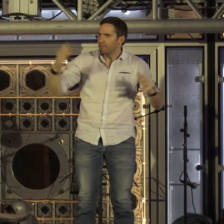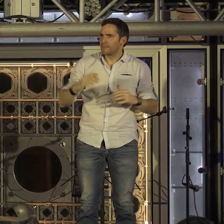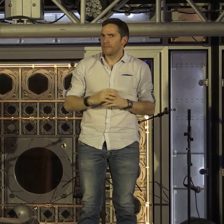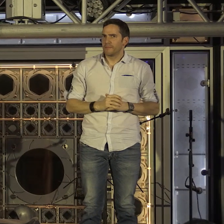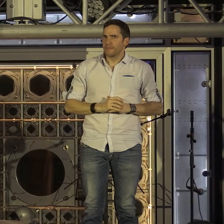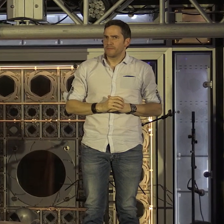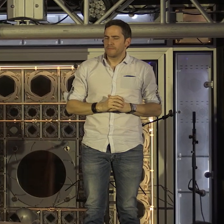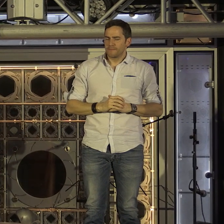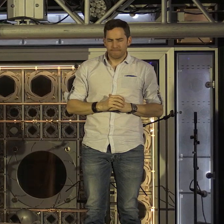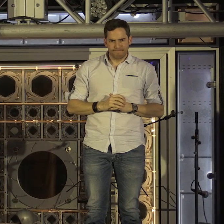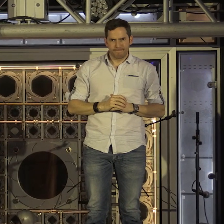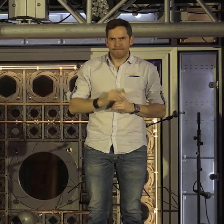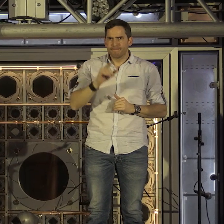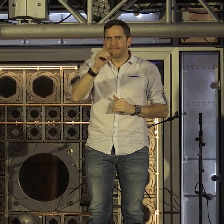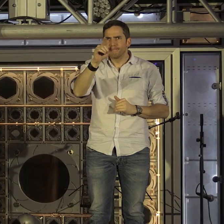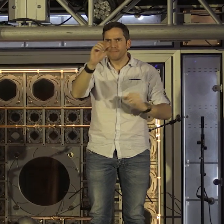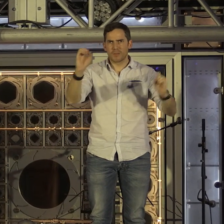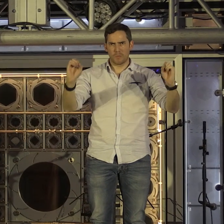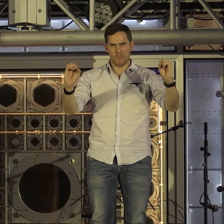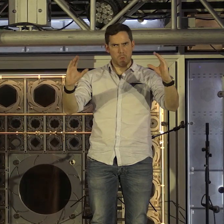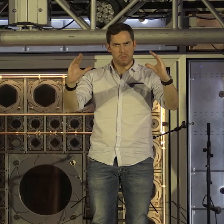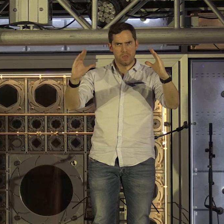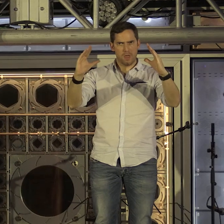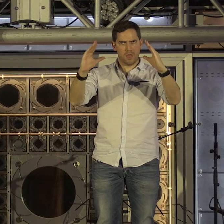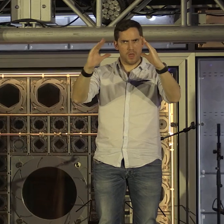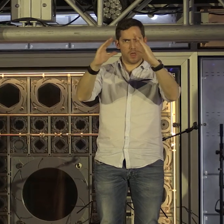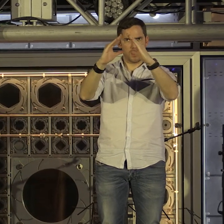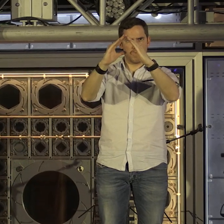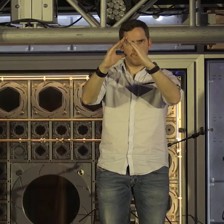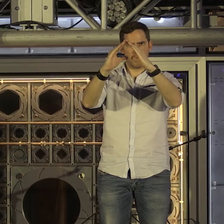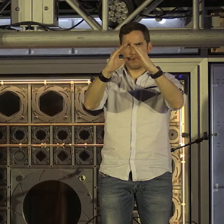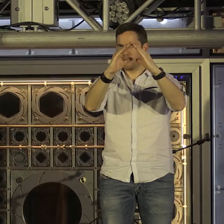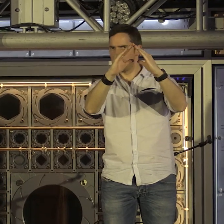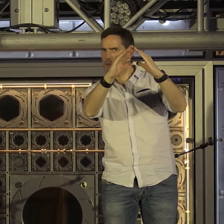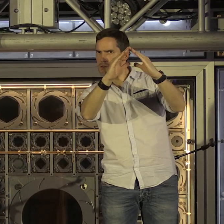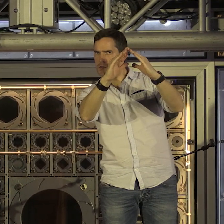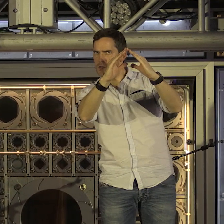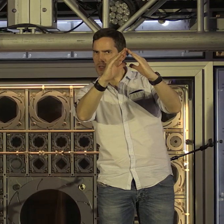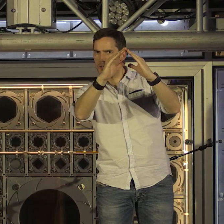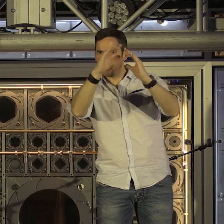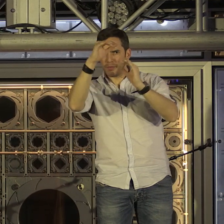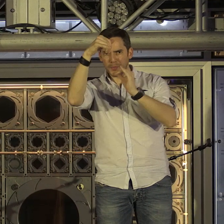Derrière la montagne, une lune conserve le sombre obscur,